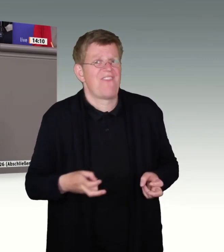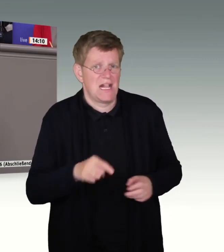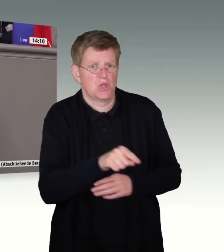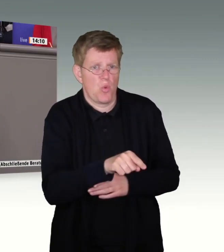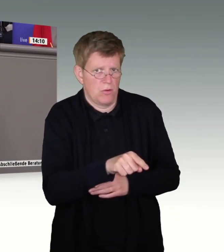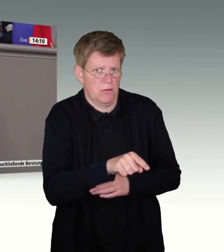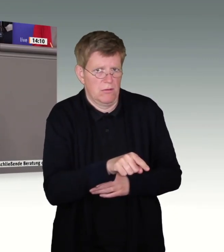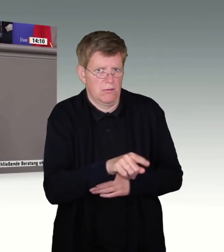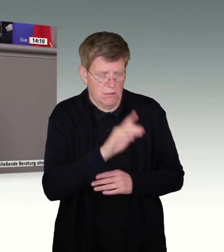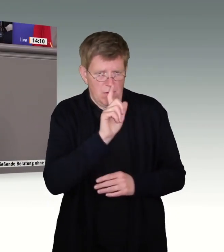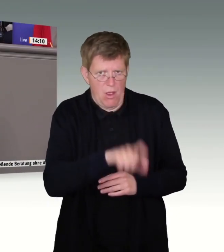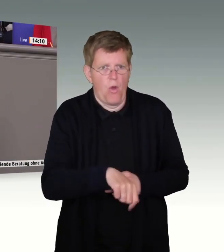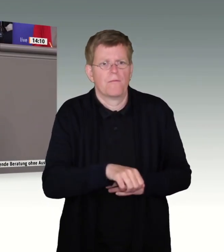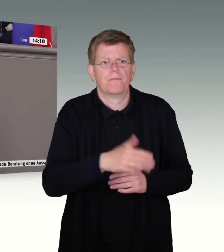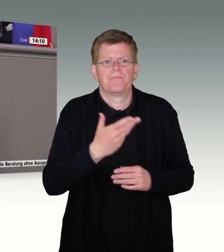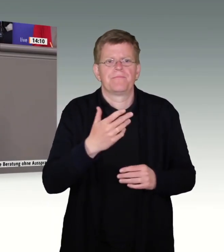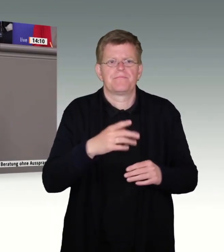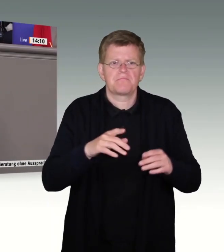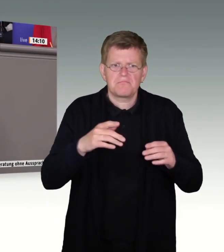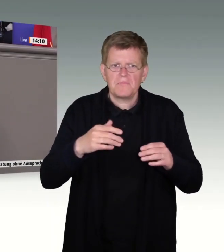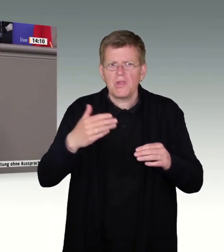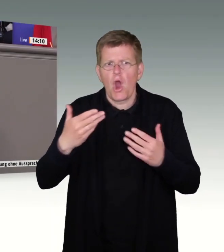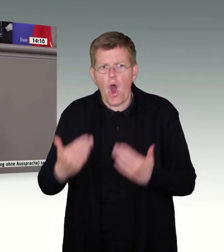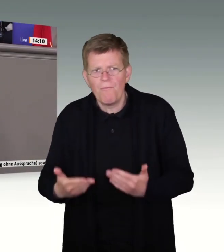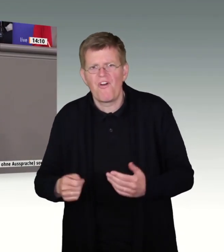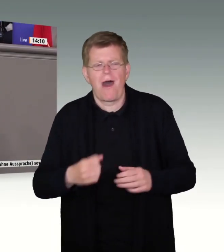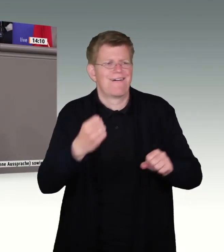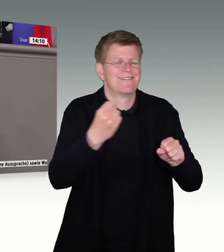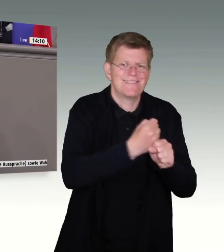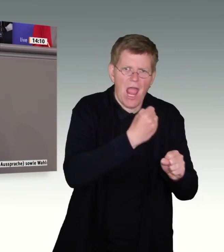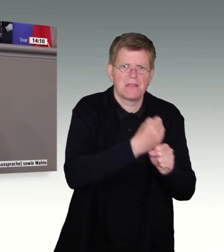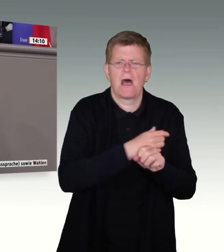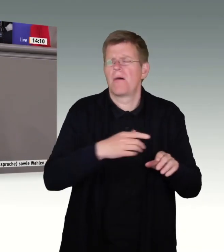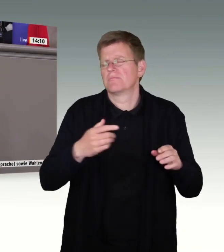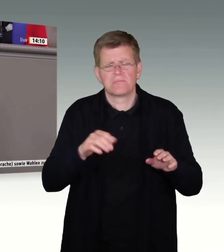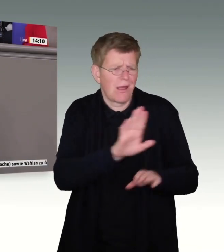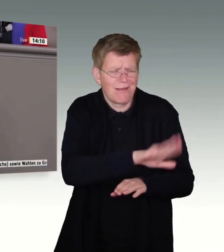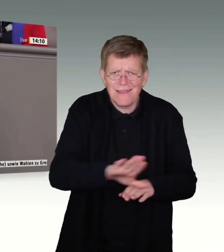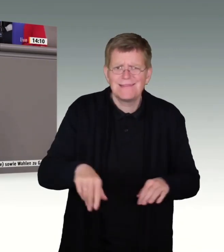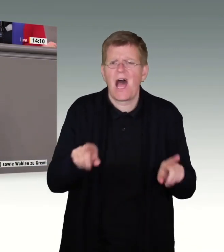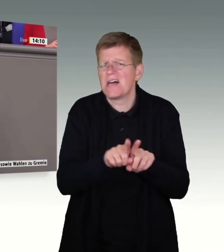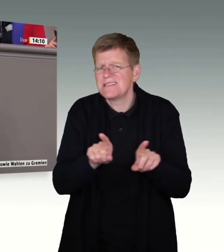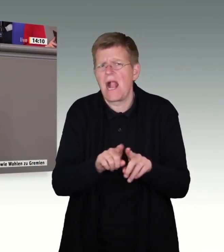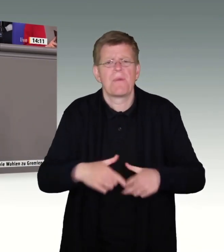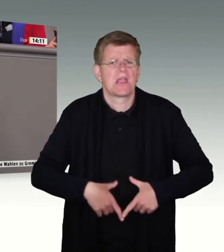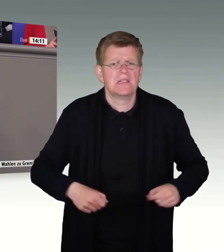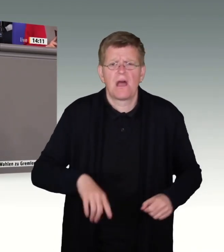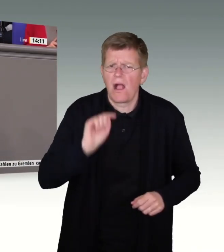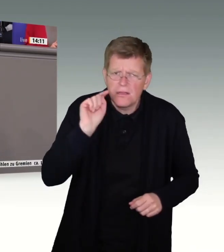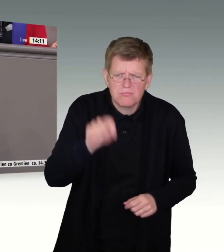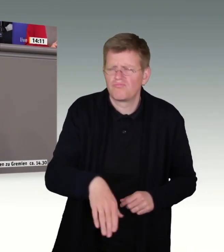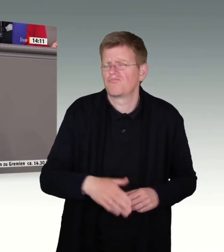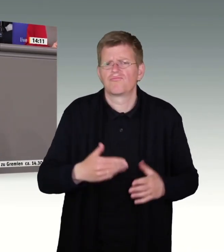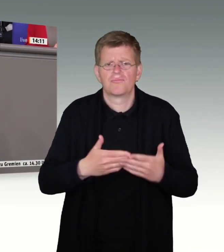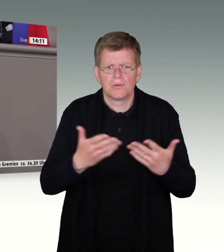Opfer und Täter besuchten denselben Kindergarten. Die Familien wohnten sogar nebeneinander. Über Jahre musste das Vergewaltigungsopfer